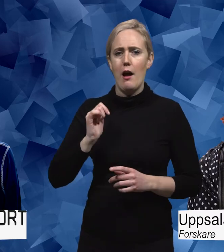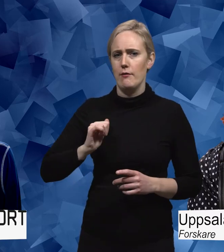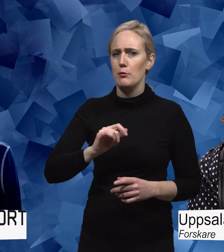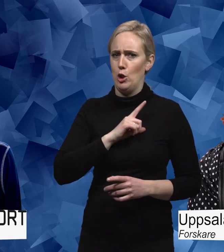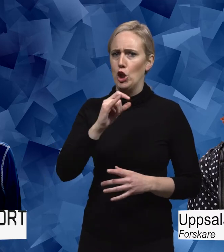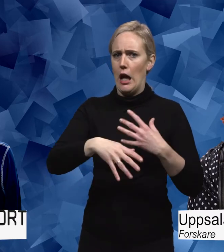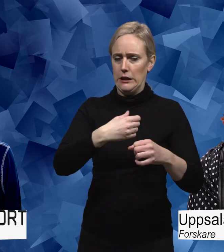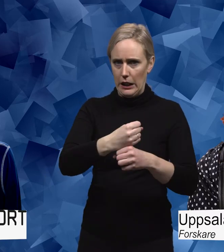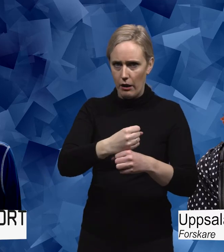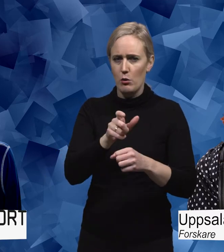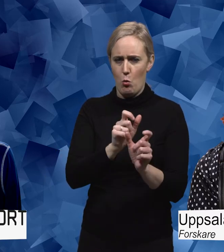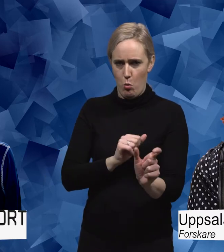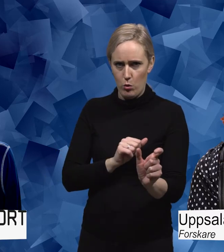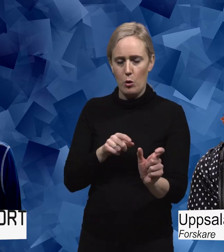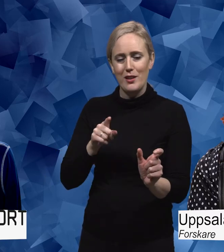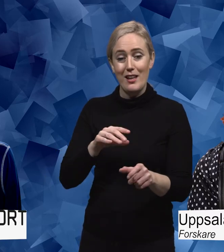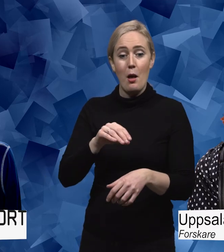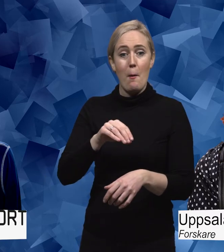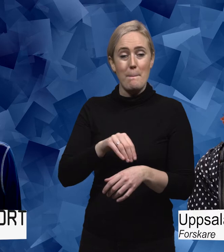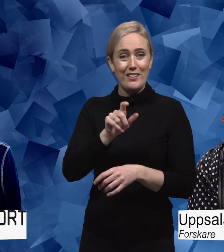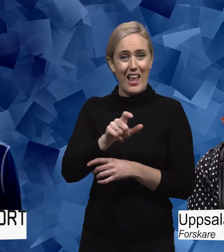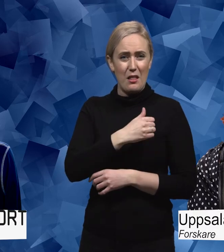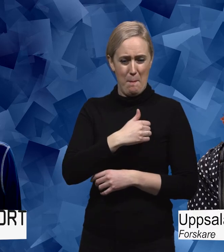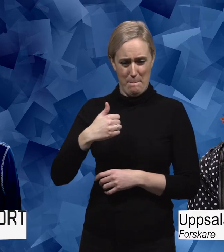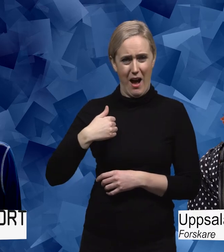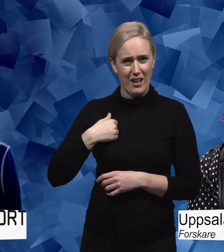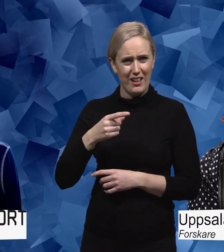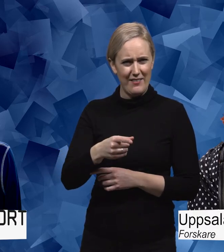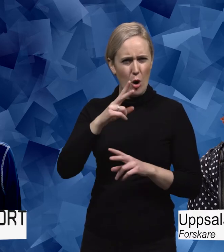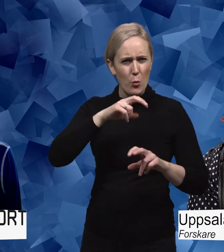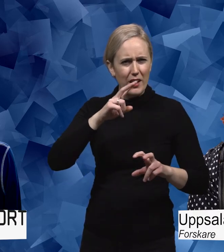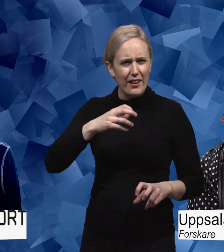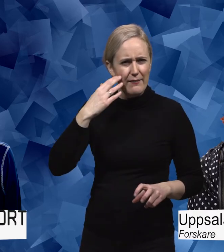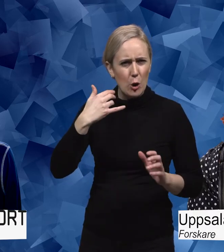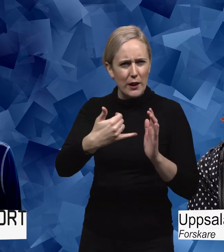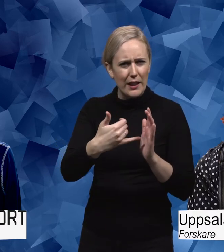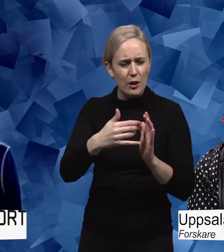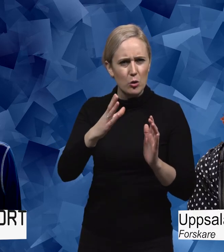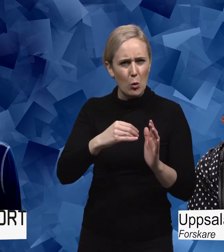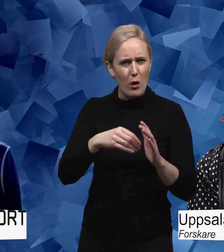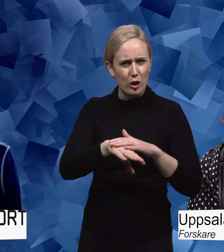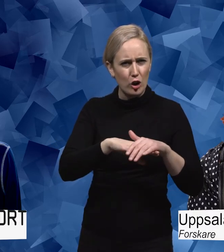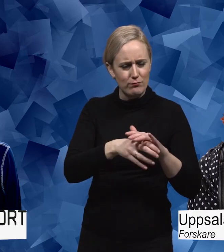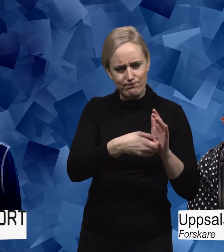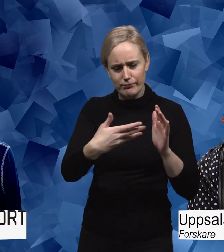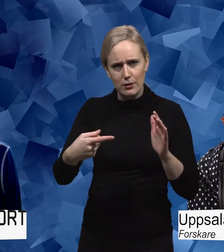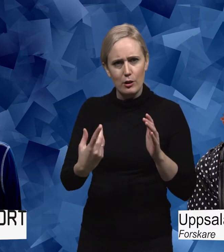patientmakt är det användes i den utredning som låg till grund till det som sedan blev patientlagen. Den kallades